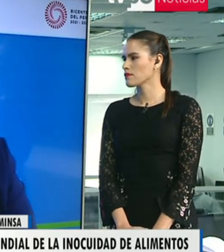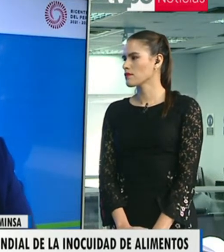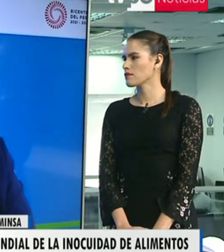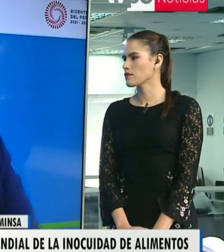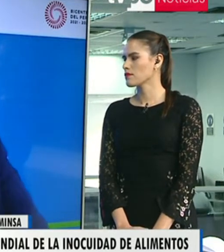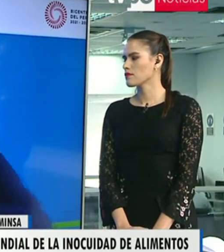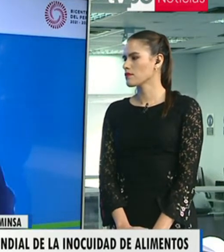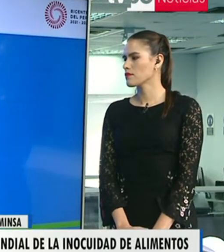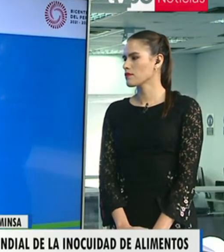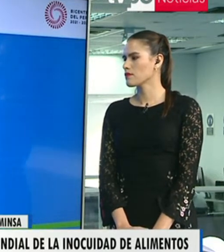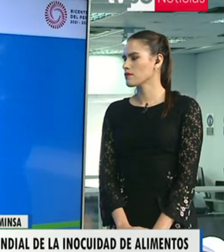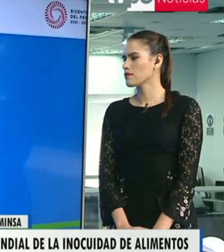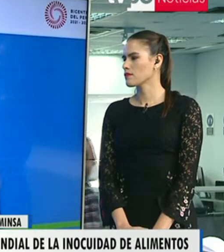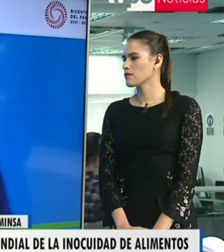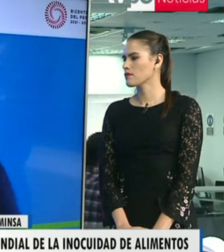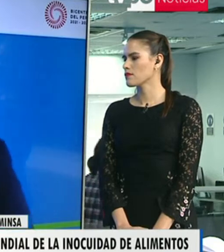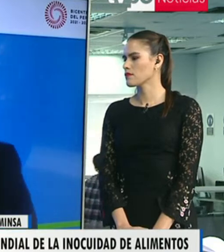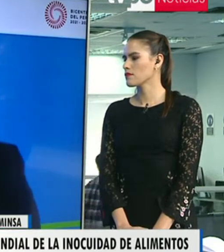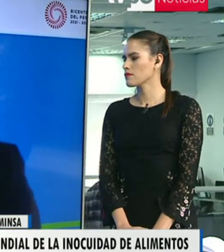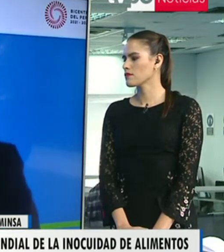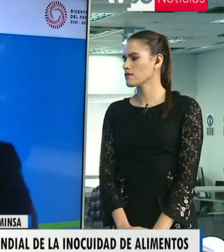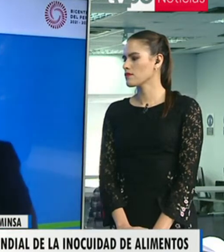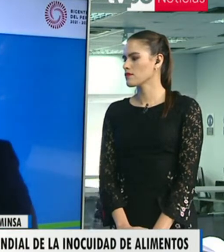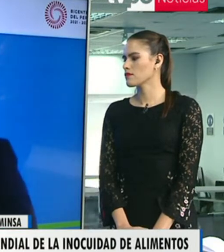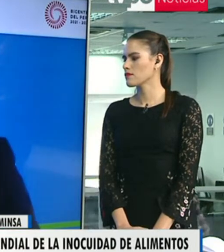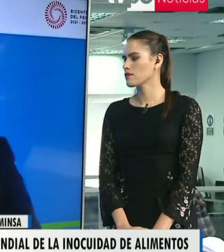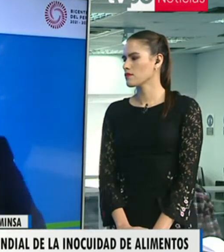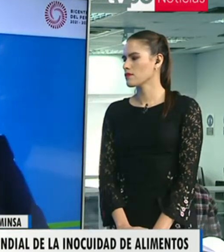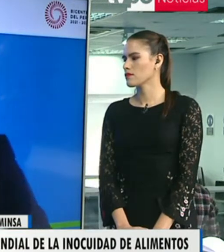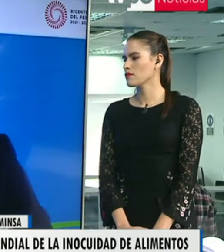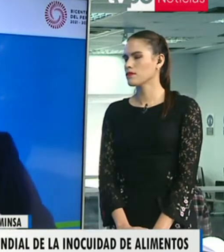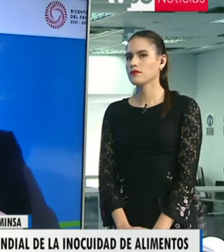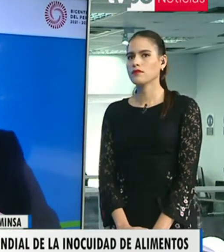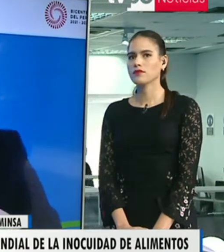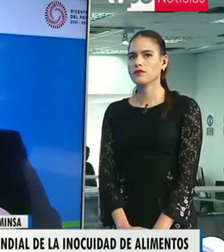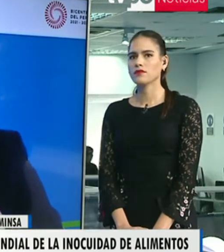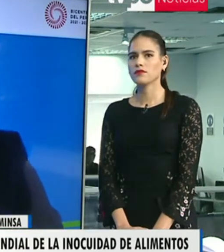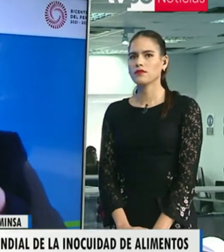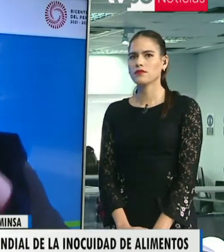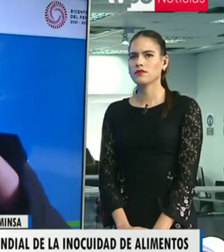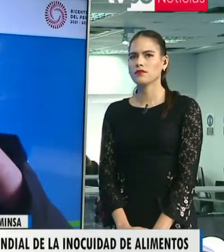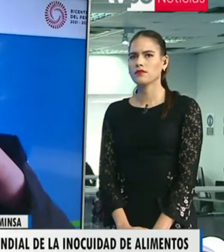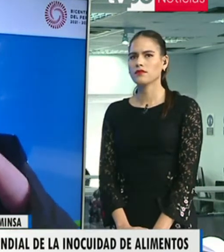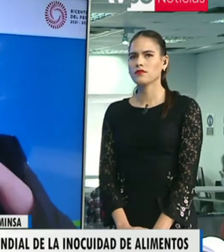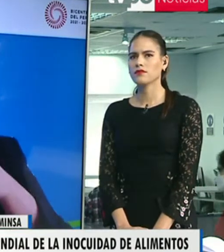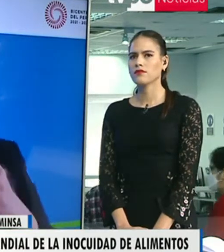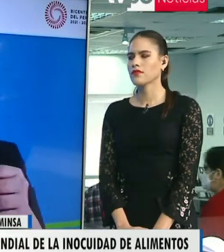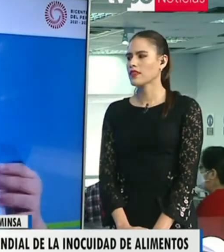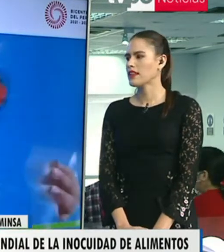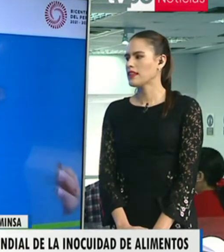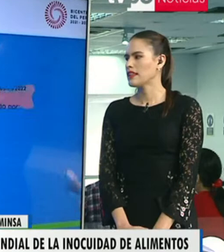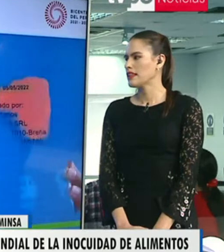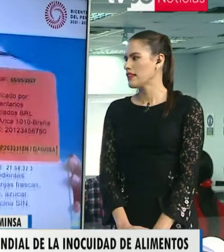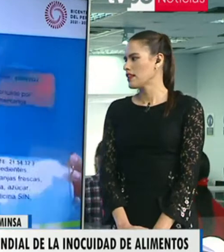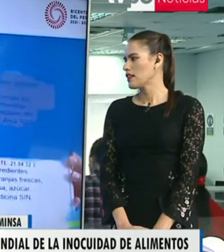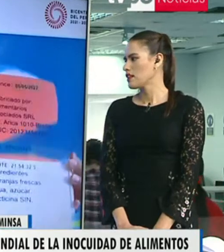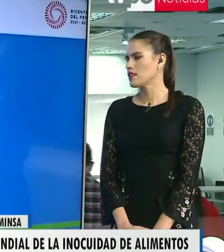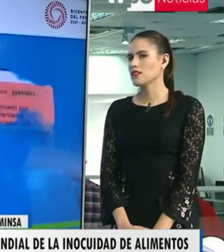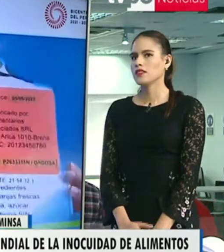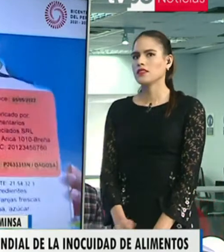los productos con su registro sanitario, por ejemplo, acá yo tengo un ejemplo de un producto, no sé si se puede ver.